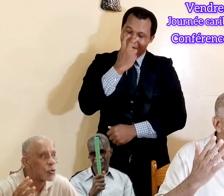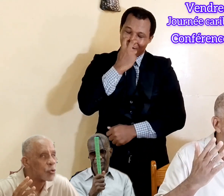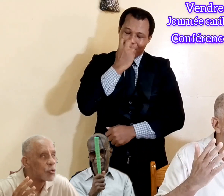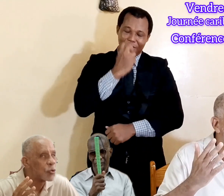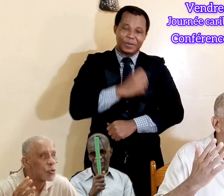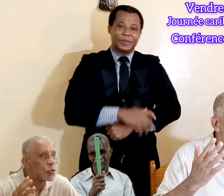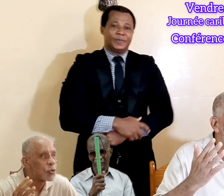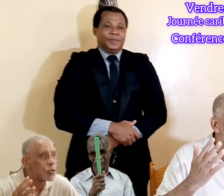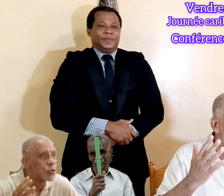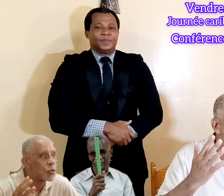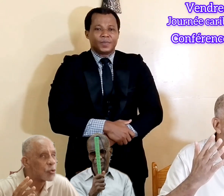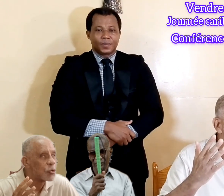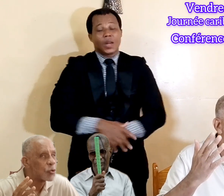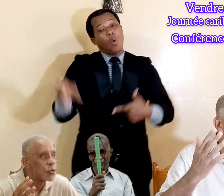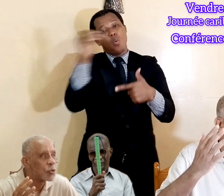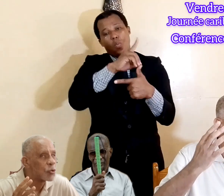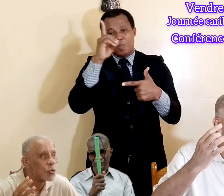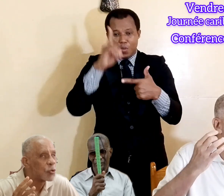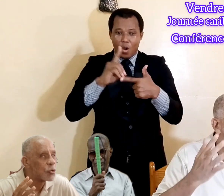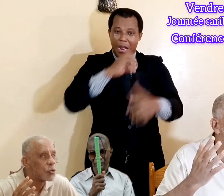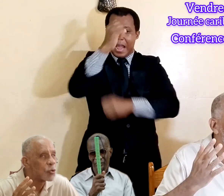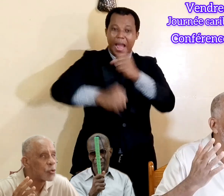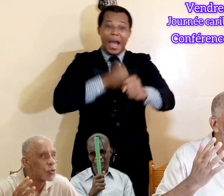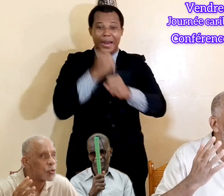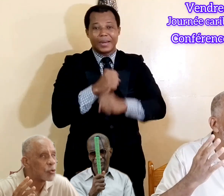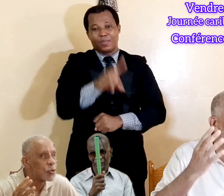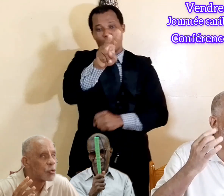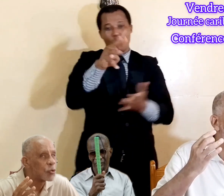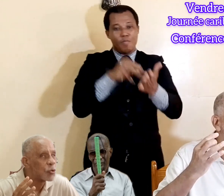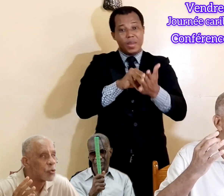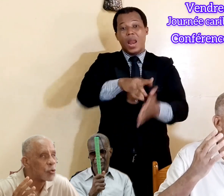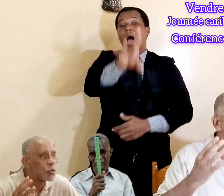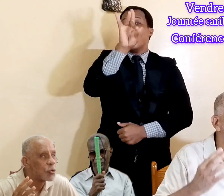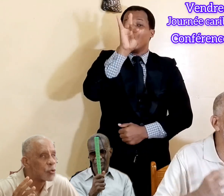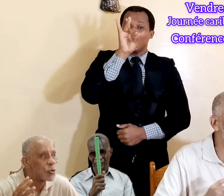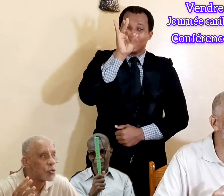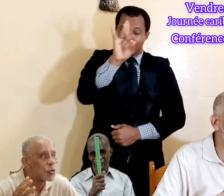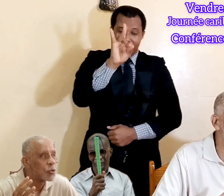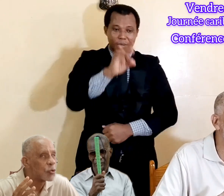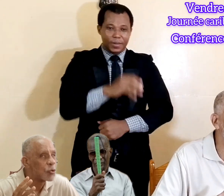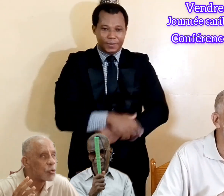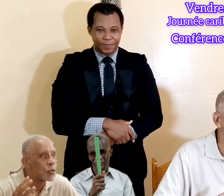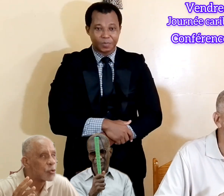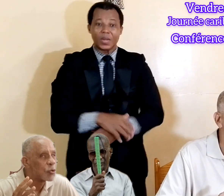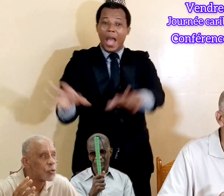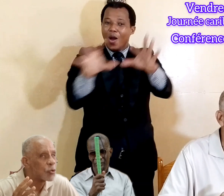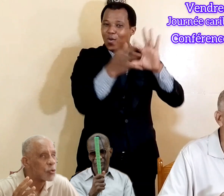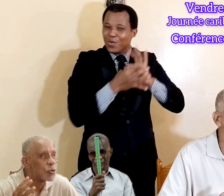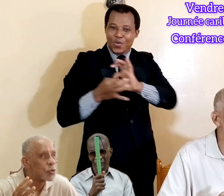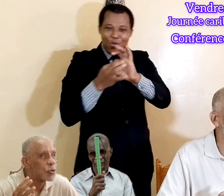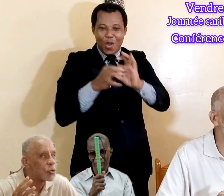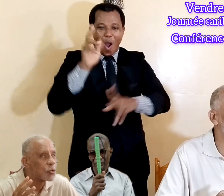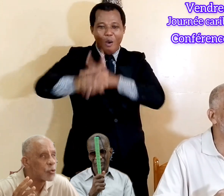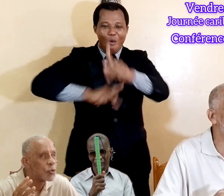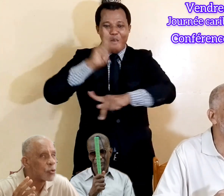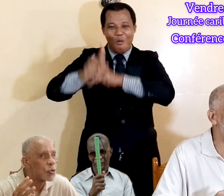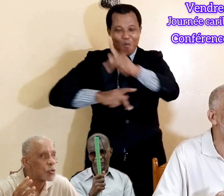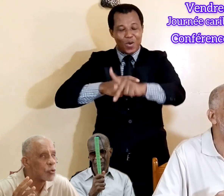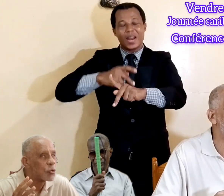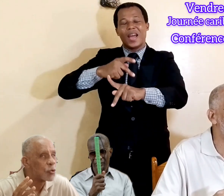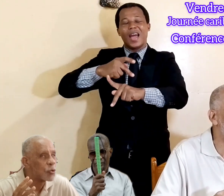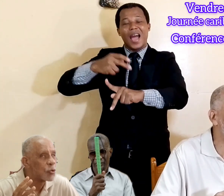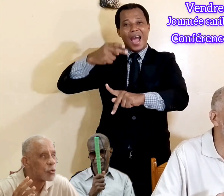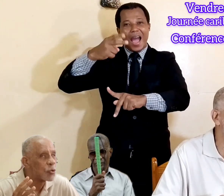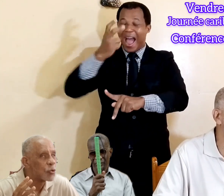caractères. Donc, en 2008, Huma, l'Union mondiale des aveugles, dit que la situation